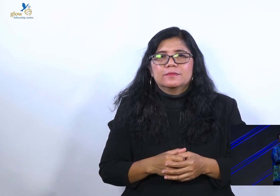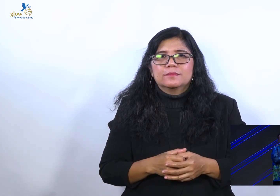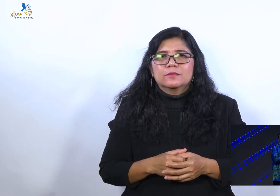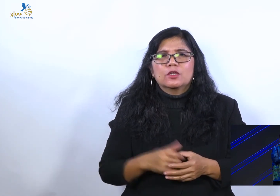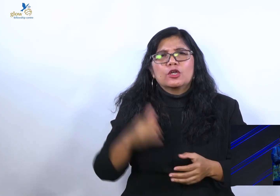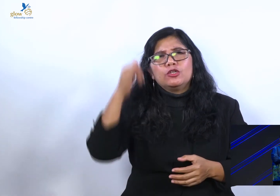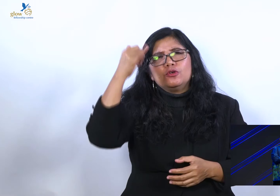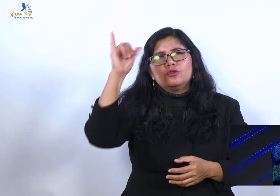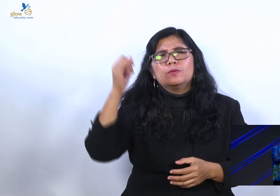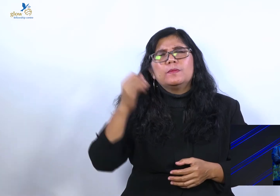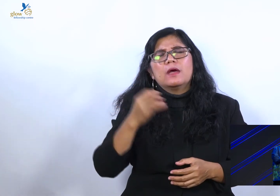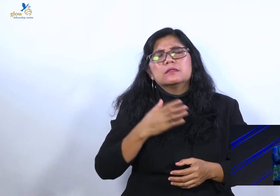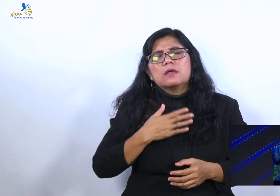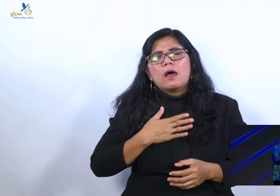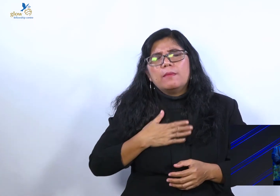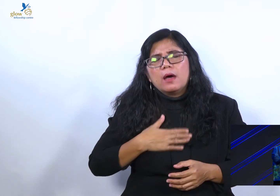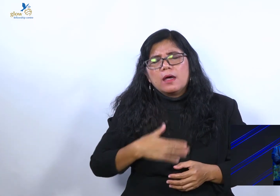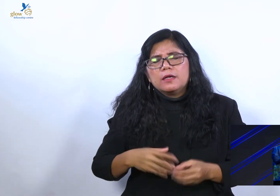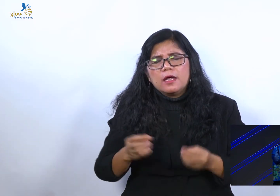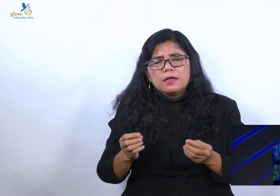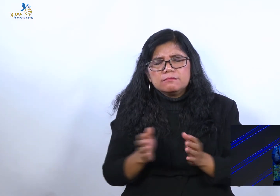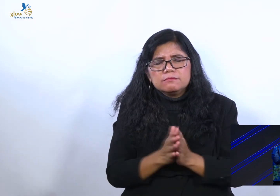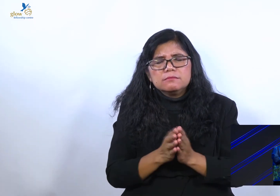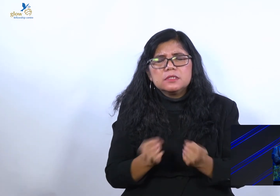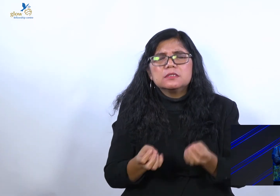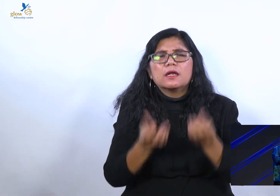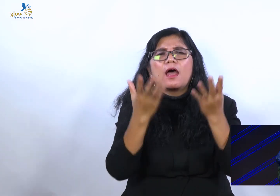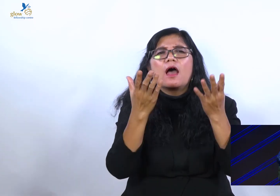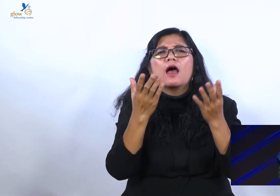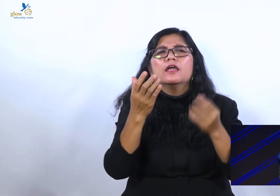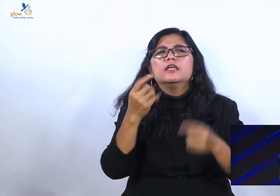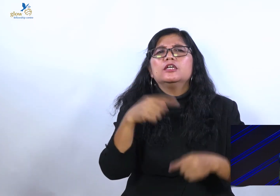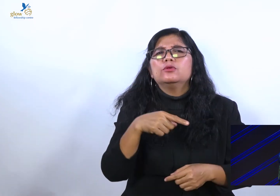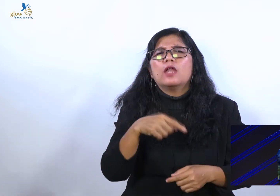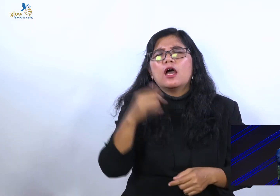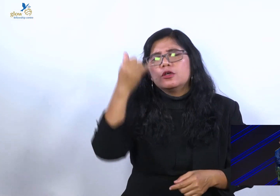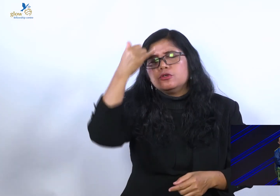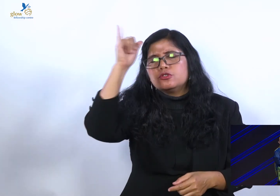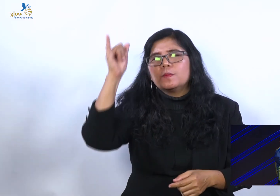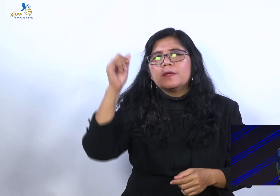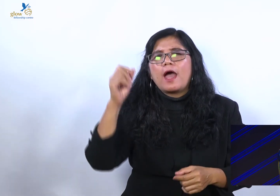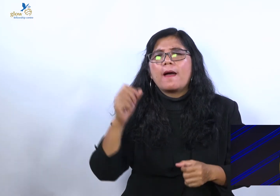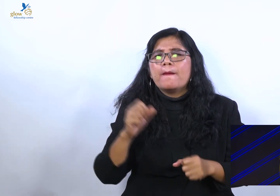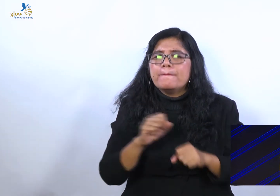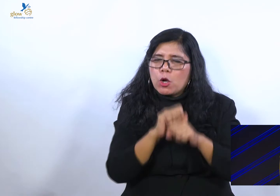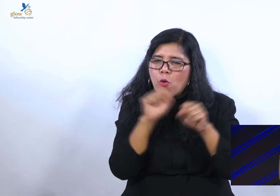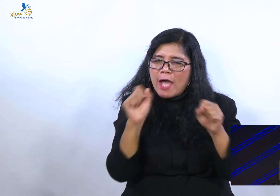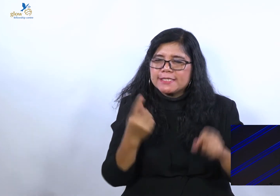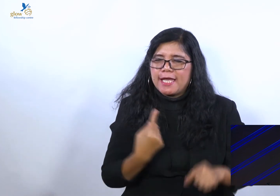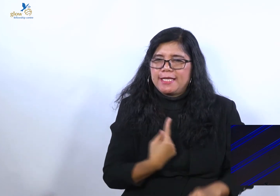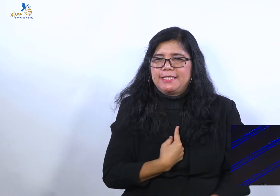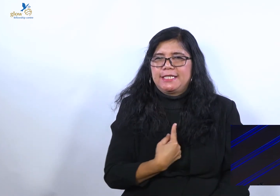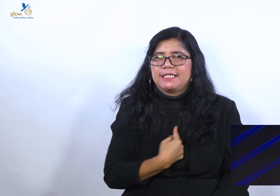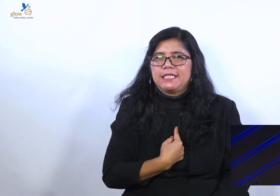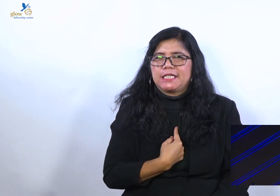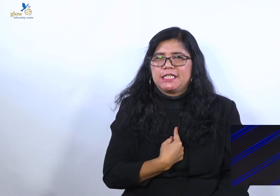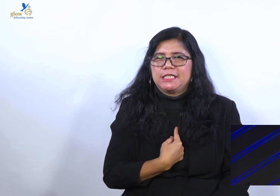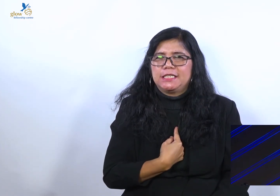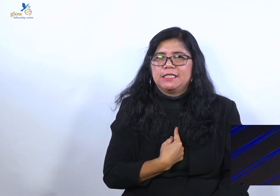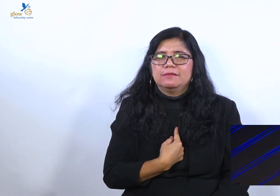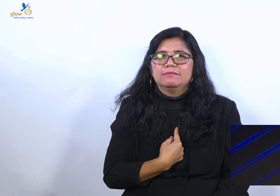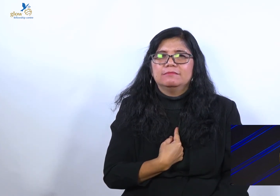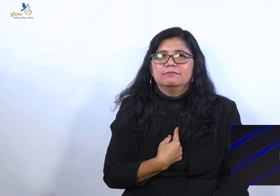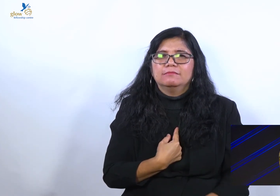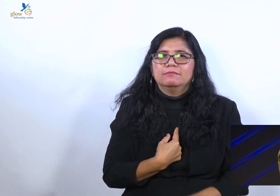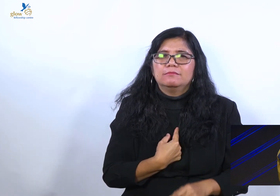Yusuf yang sabar dan berserah ini. Alah Yusuf yang menguasai diri. Setiap adik-adik muda.